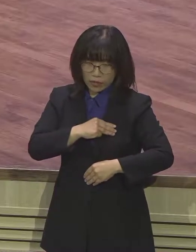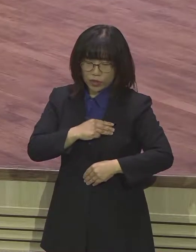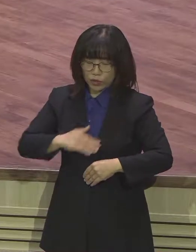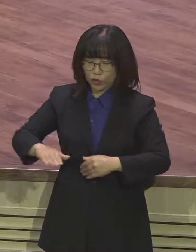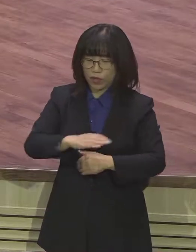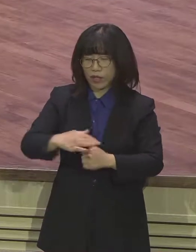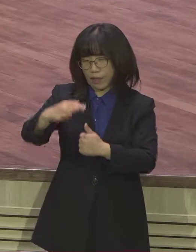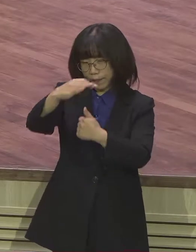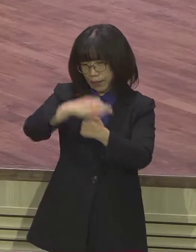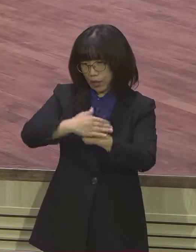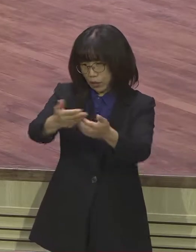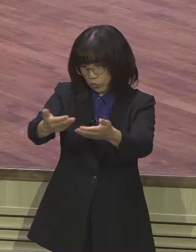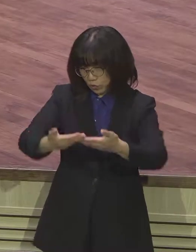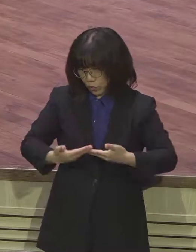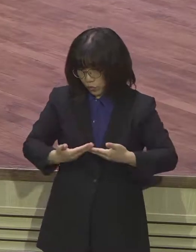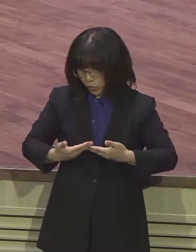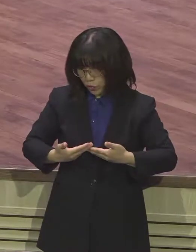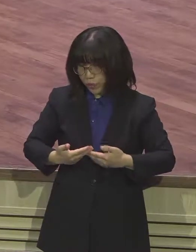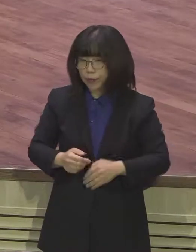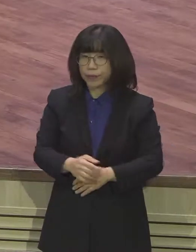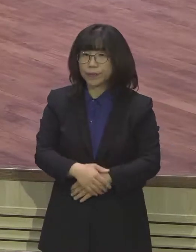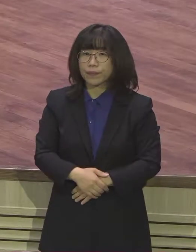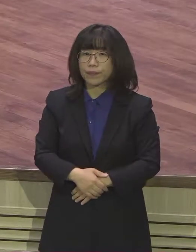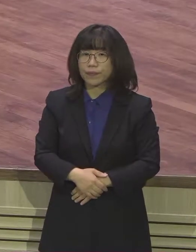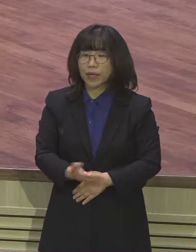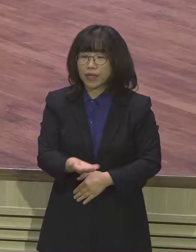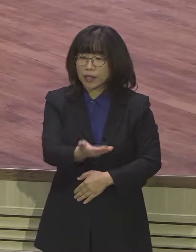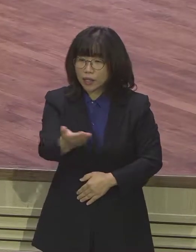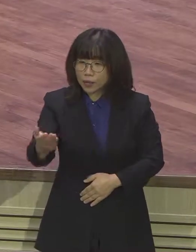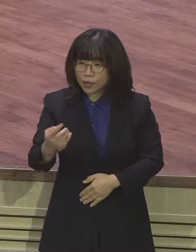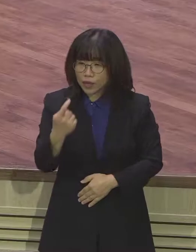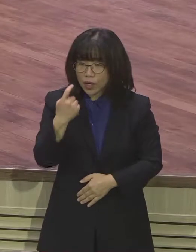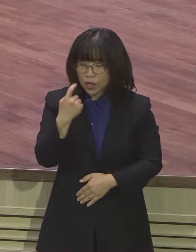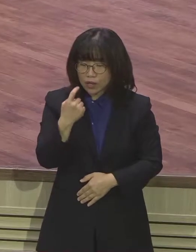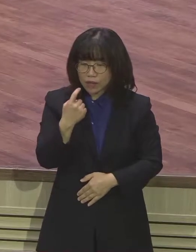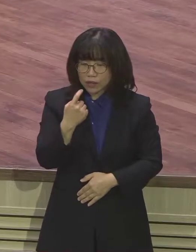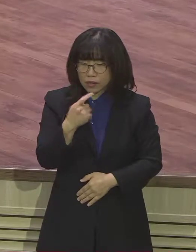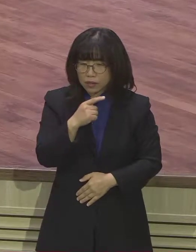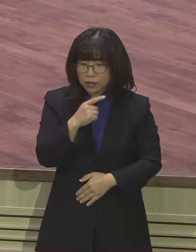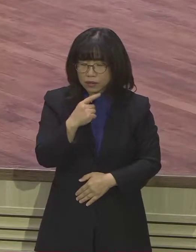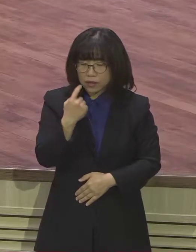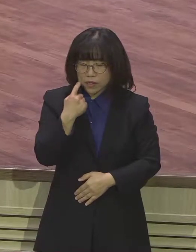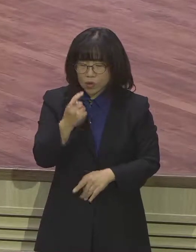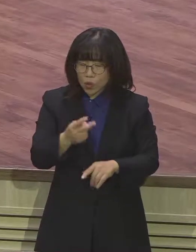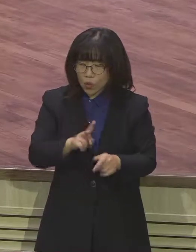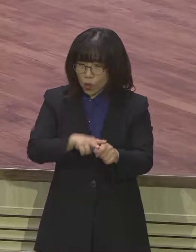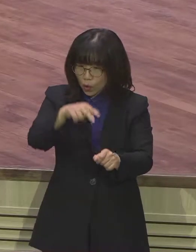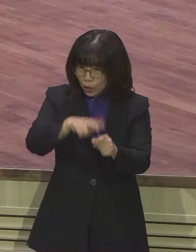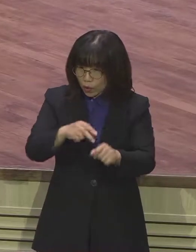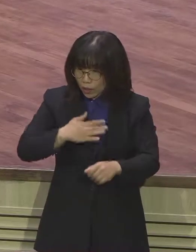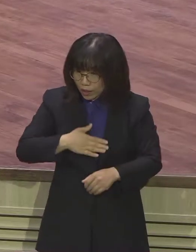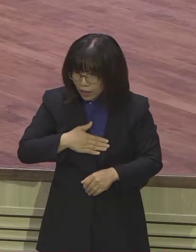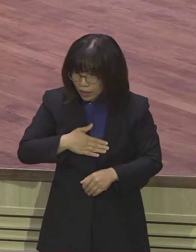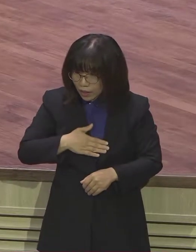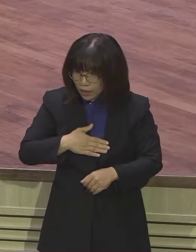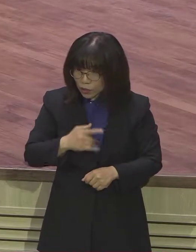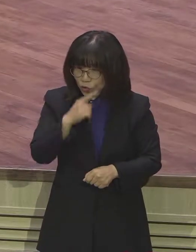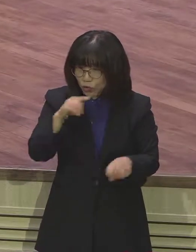주 강단 말씀 결론에 여러분 코카콜라 코카콜라를 모르는 사람들이 계속 태어나기 때문에 참 그 회장의 마인드가